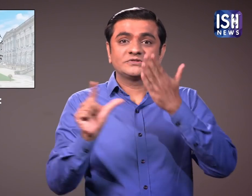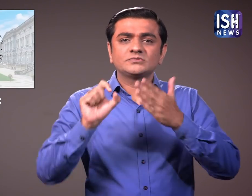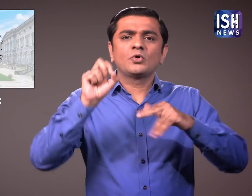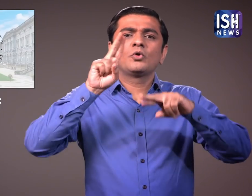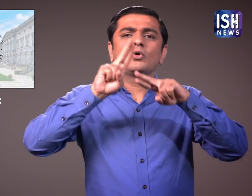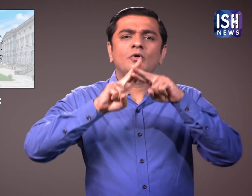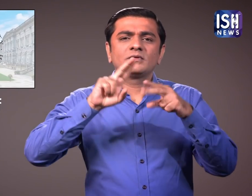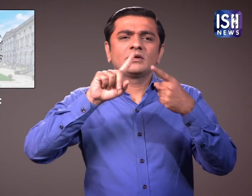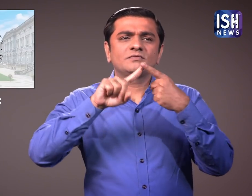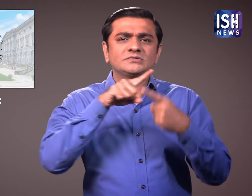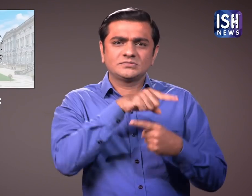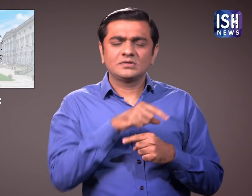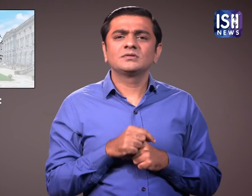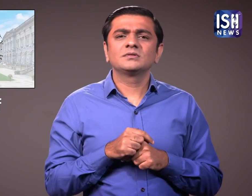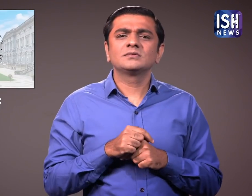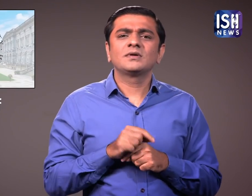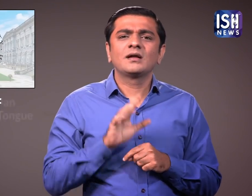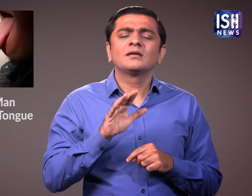एडिन्बर्ग विश्व विध्यालाई की अनुसार